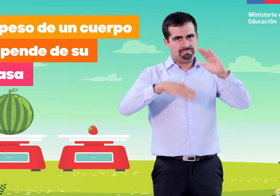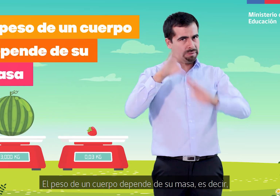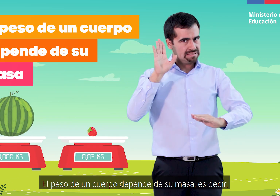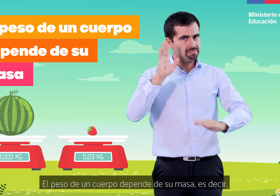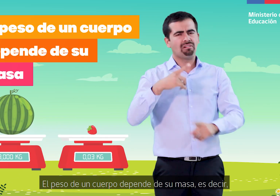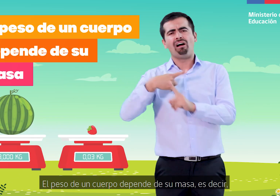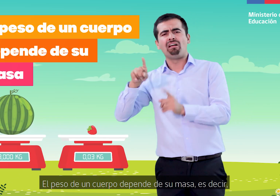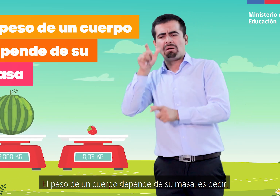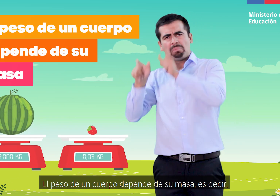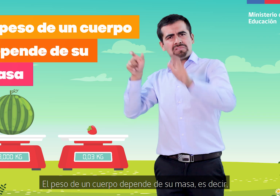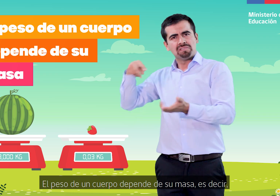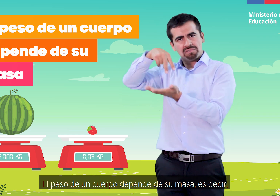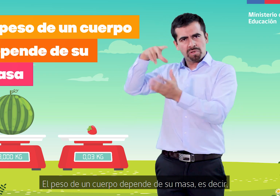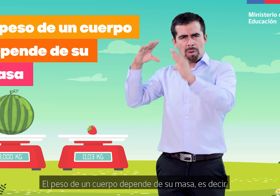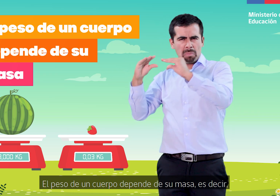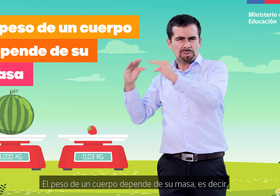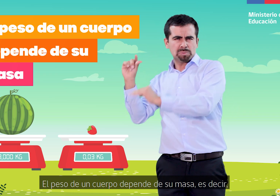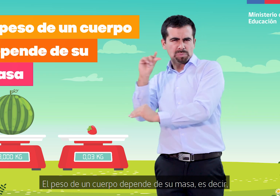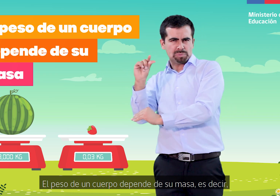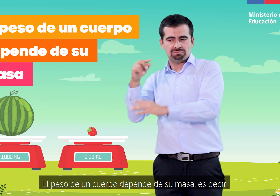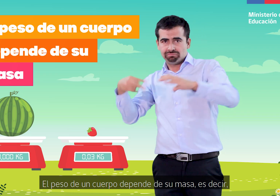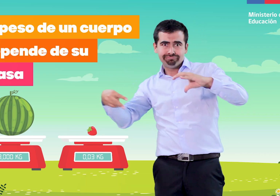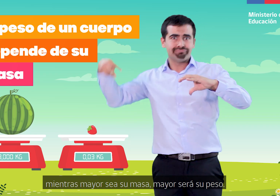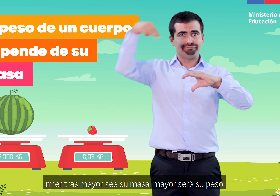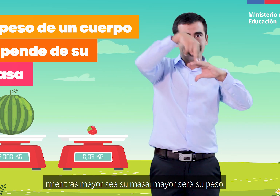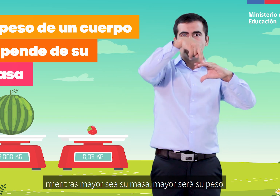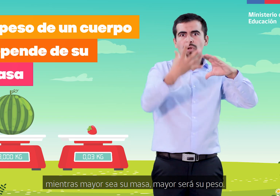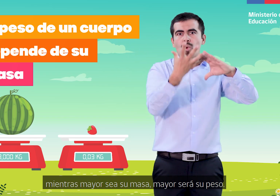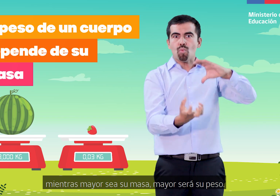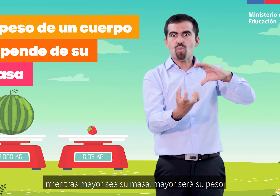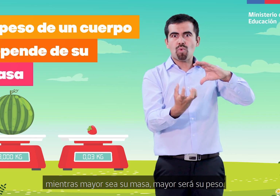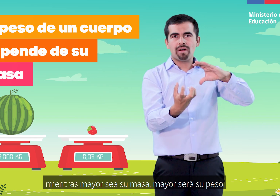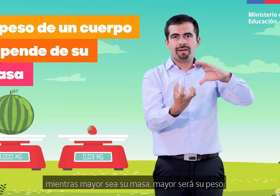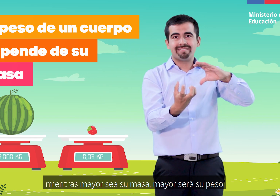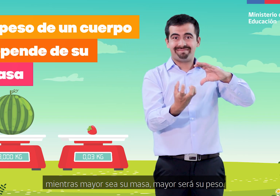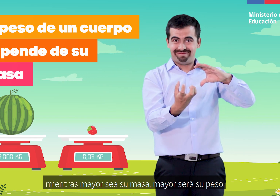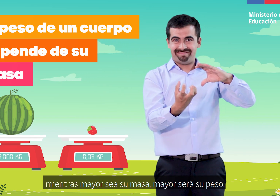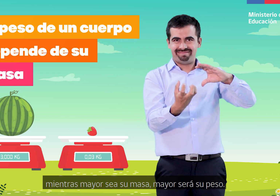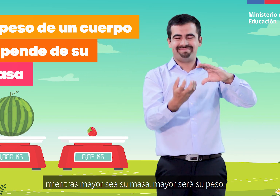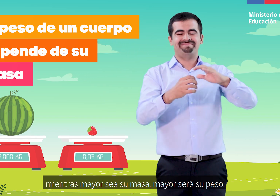El peso de un cuerpo depende de su masa, es decir, mientras mayor sea su masa, mayor será su peso.